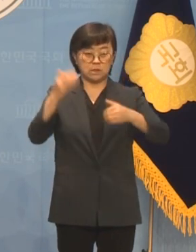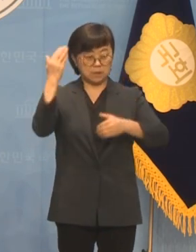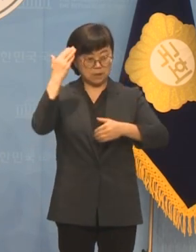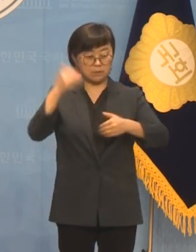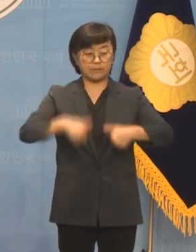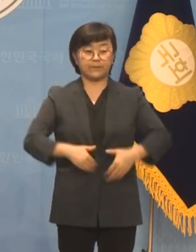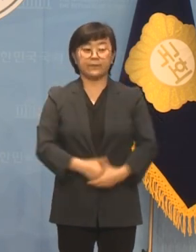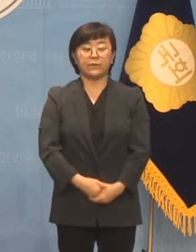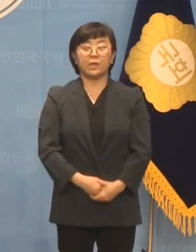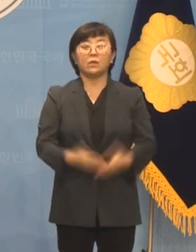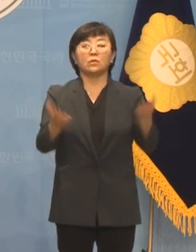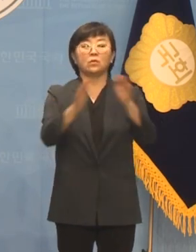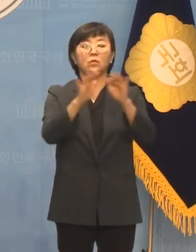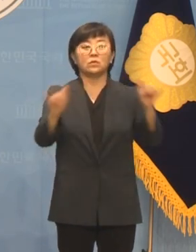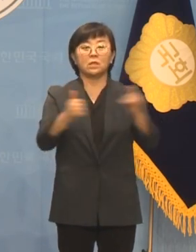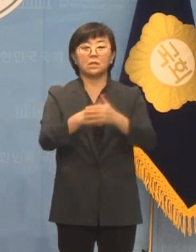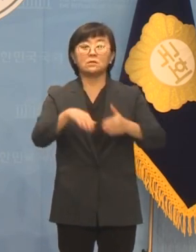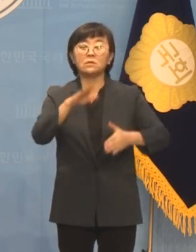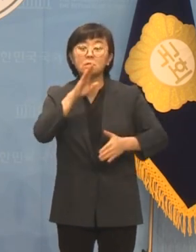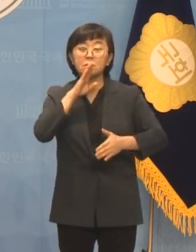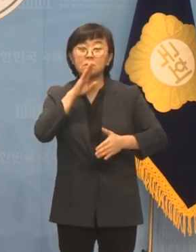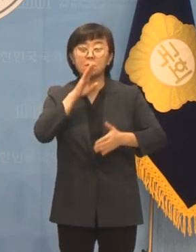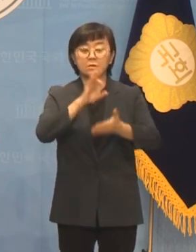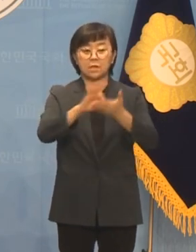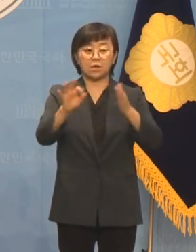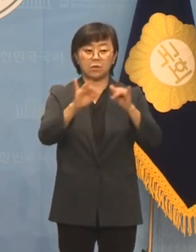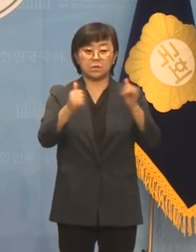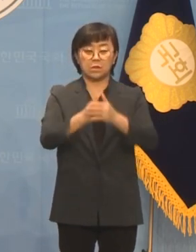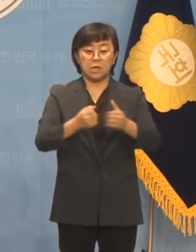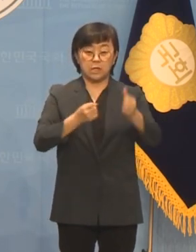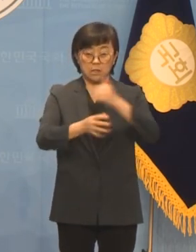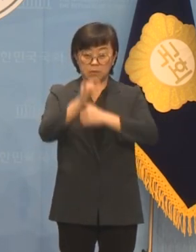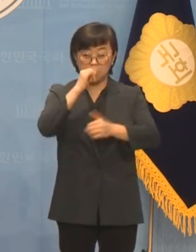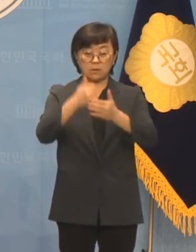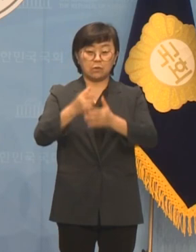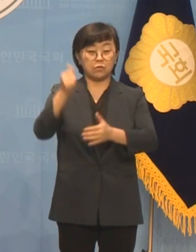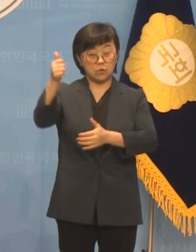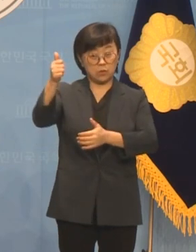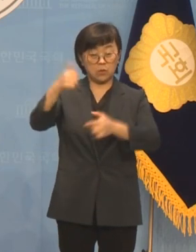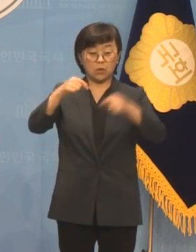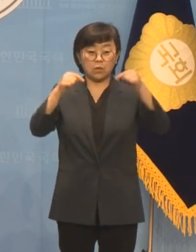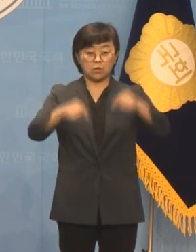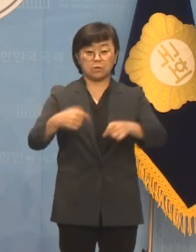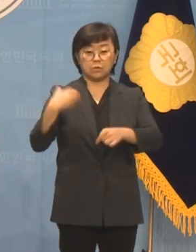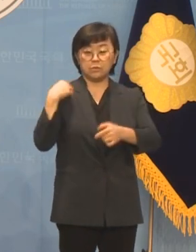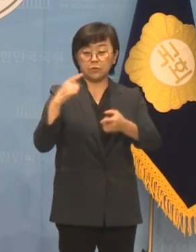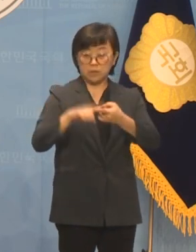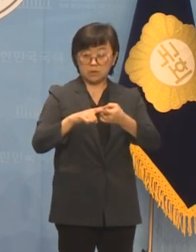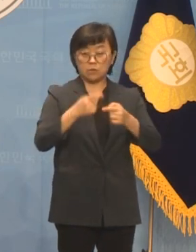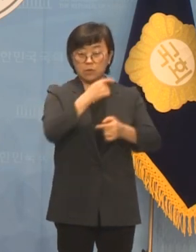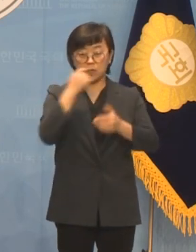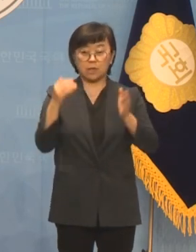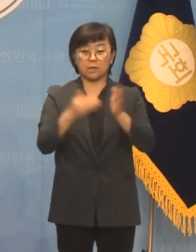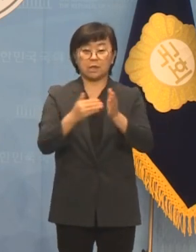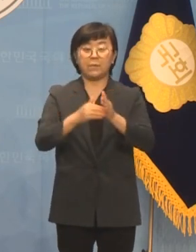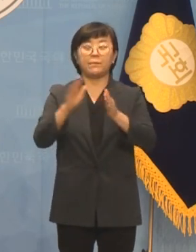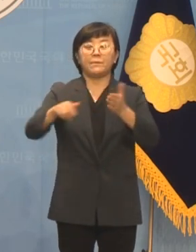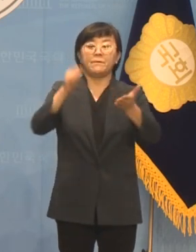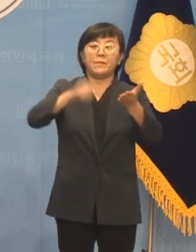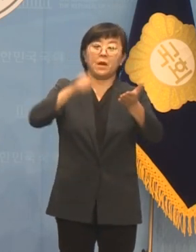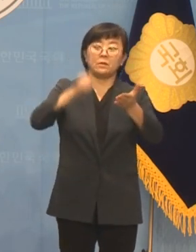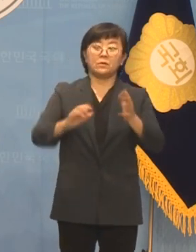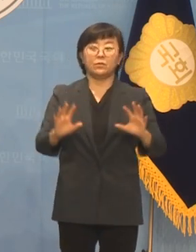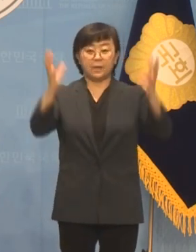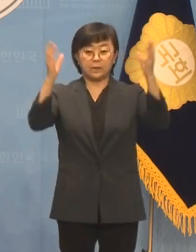노동자들에게 실질적인 사용자로 영향력을 끼친 원청의 교섭 의무를 확인한 이번 판결을